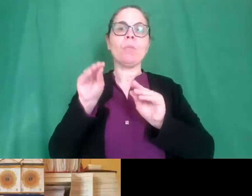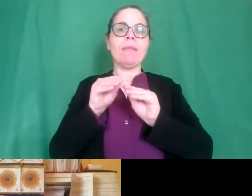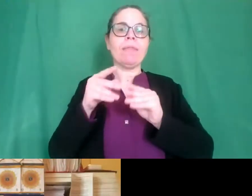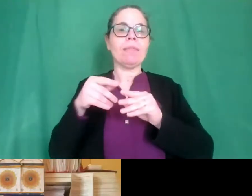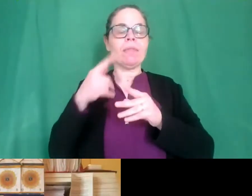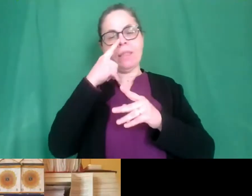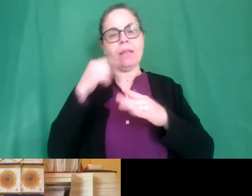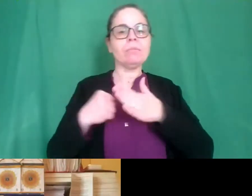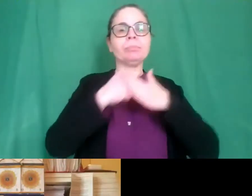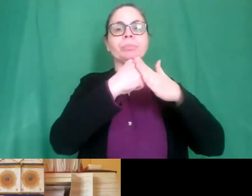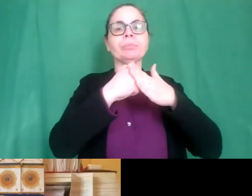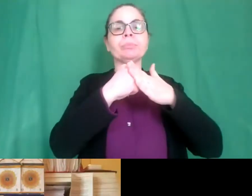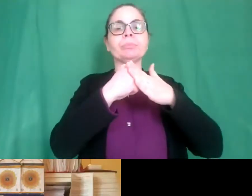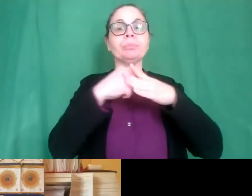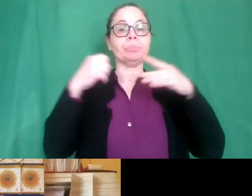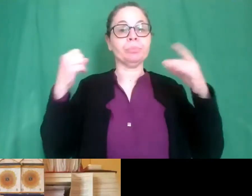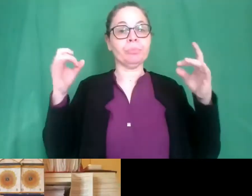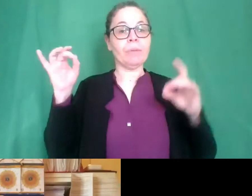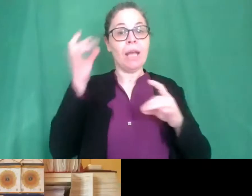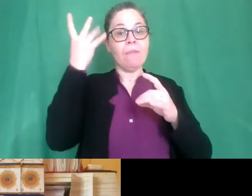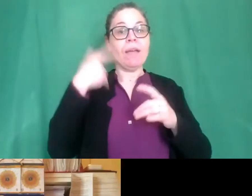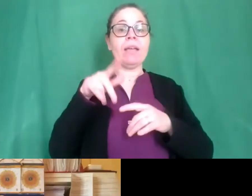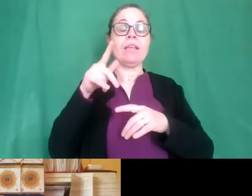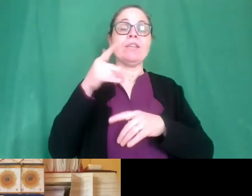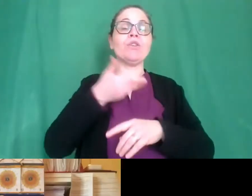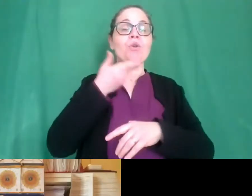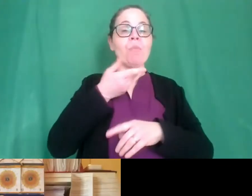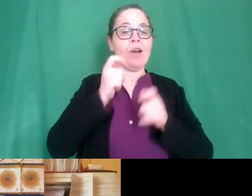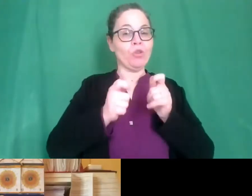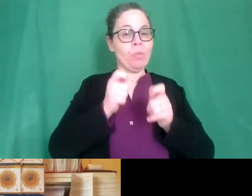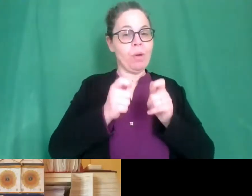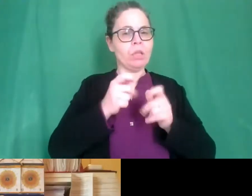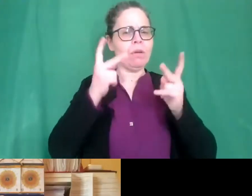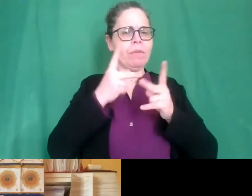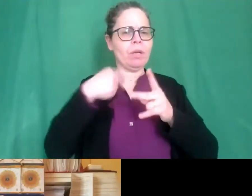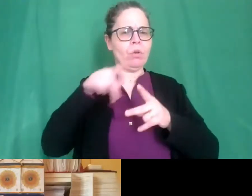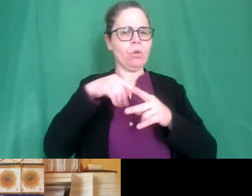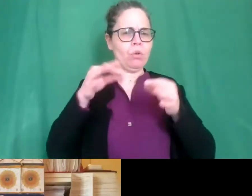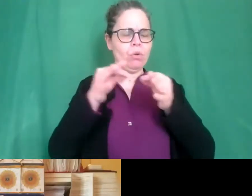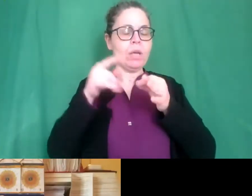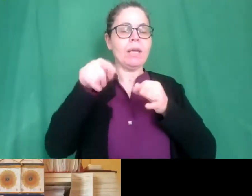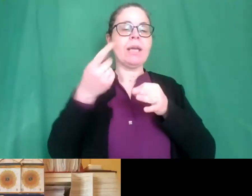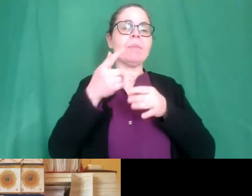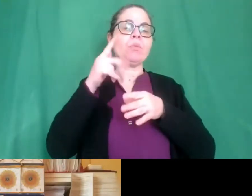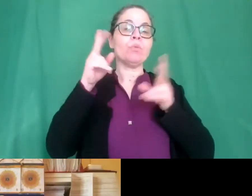Magarotto di Padova perché se lo merita ma soprattutto perché ci crediamo e poi perché Arianna fa parte della nostra organizzazione